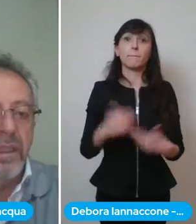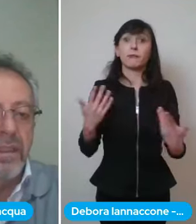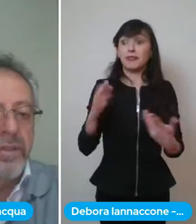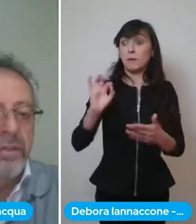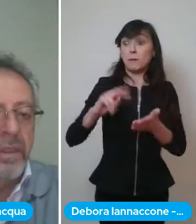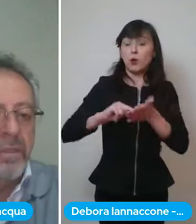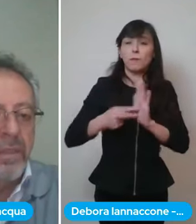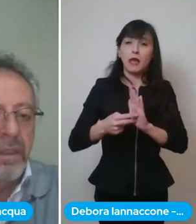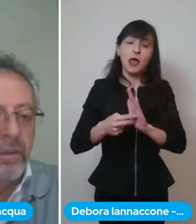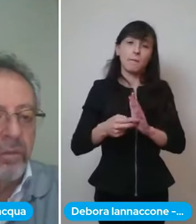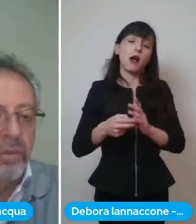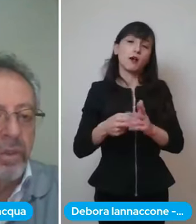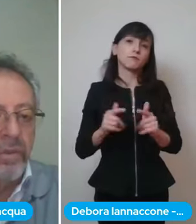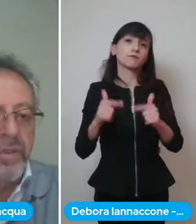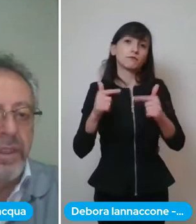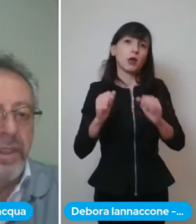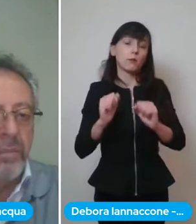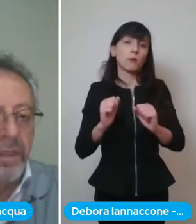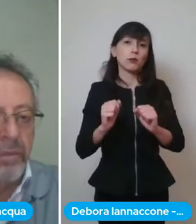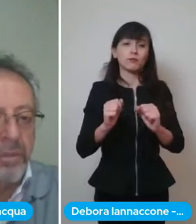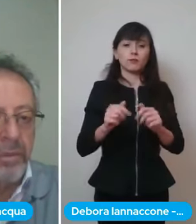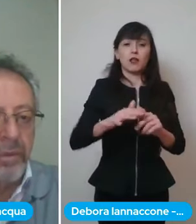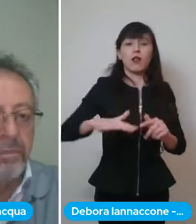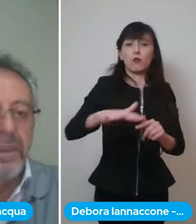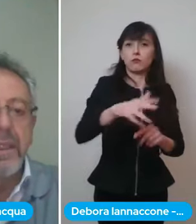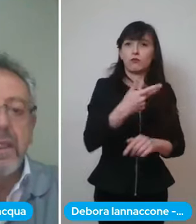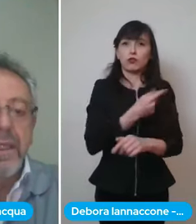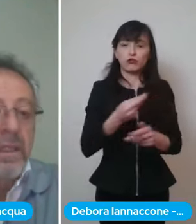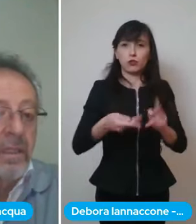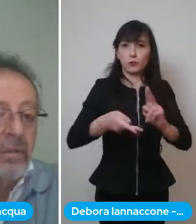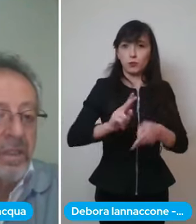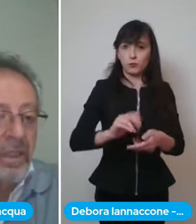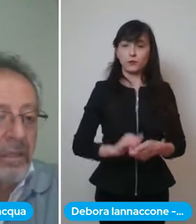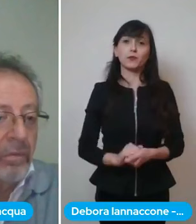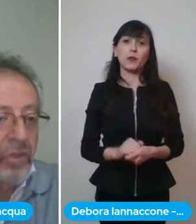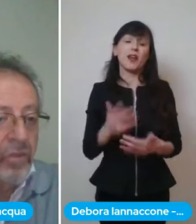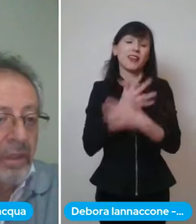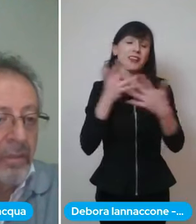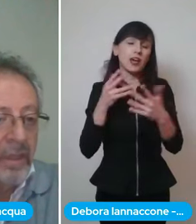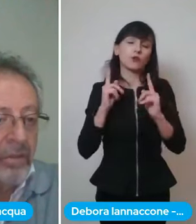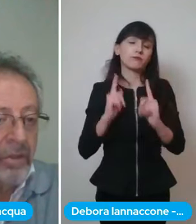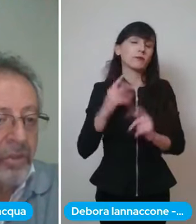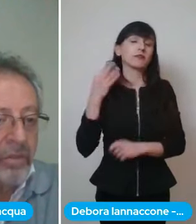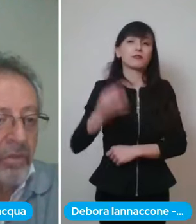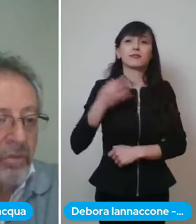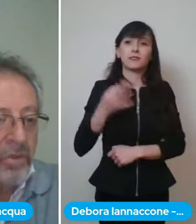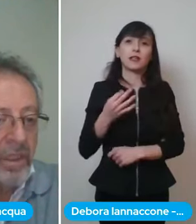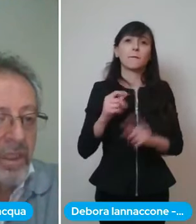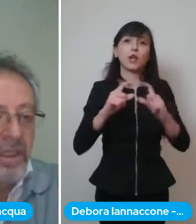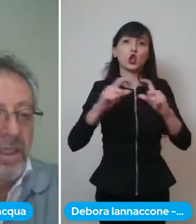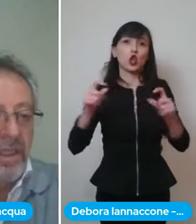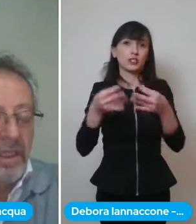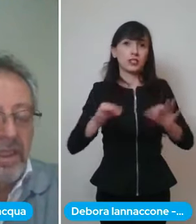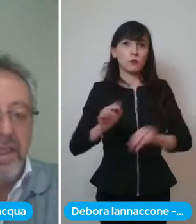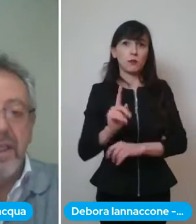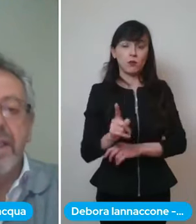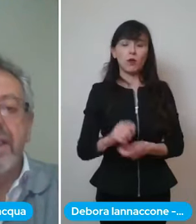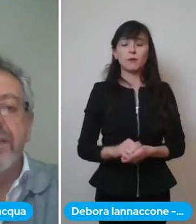aumenta la regione rispetto al numero di vaccini che abbiamo disponito. Questo era un aggiornamento diciamo così